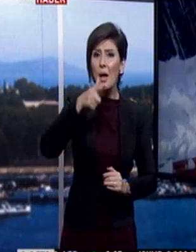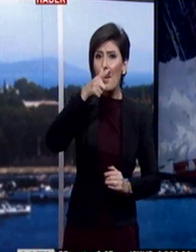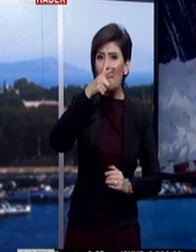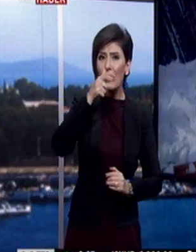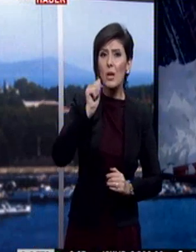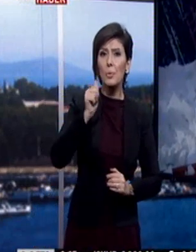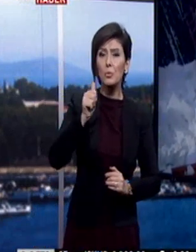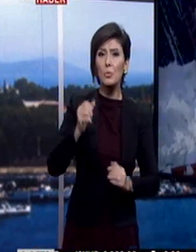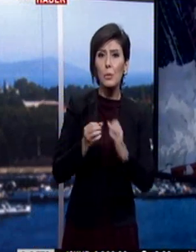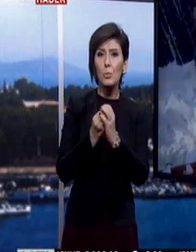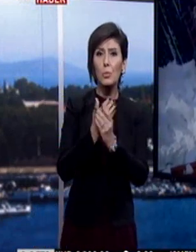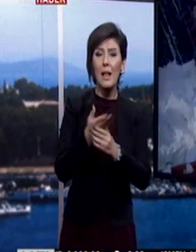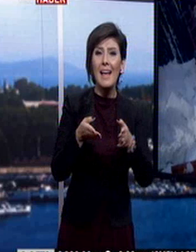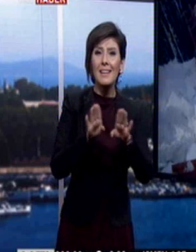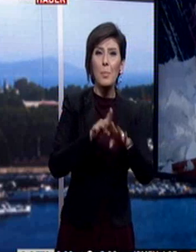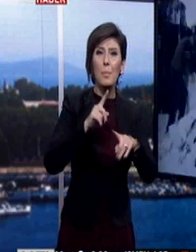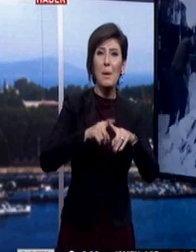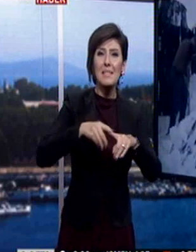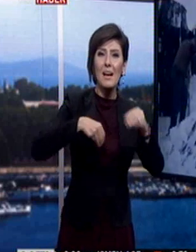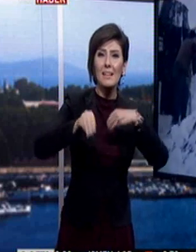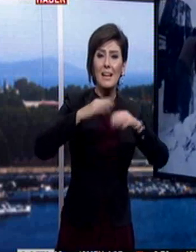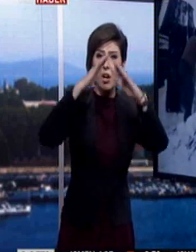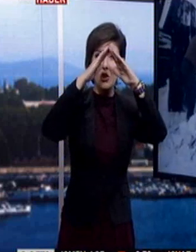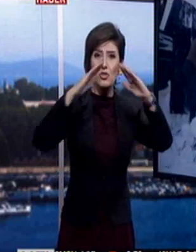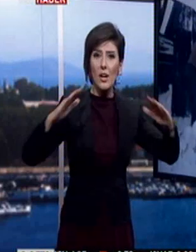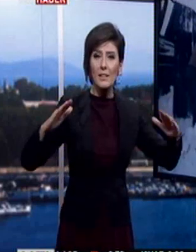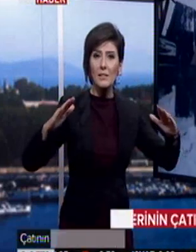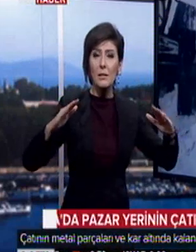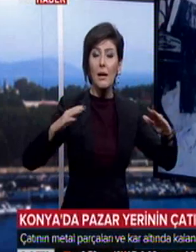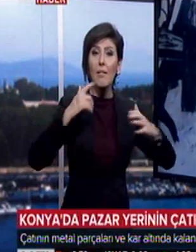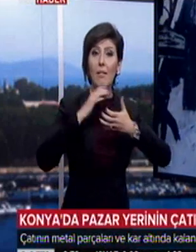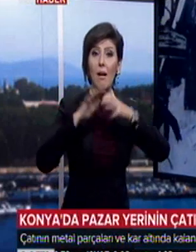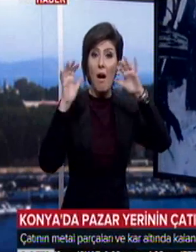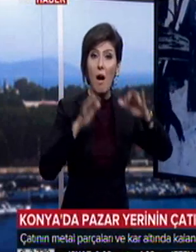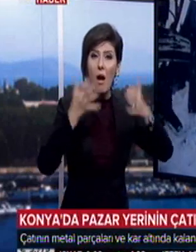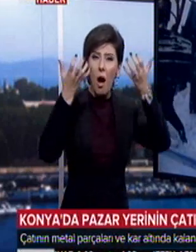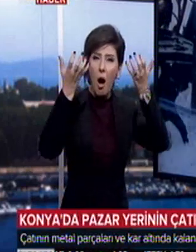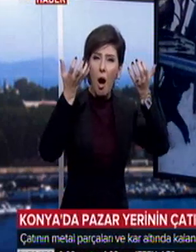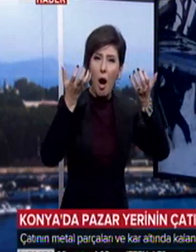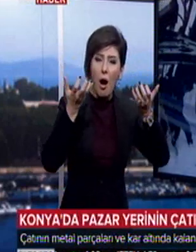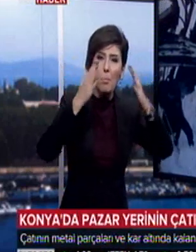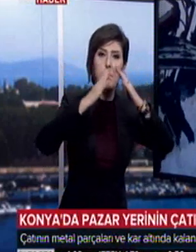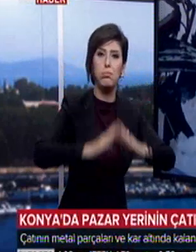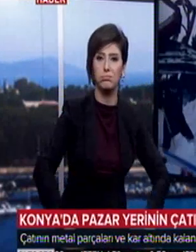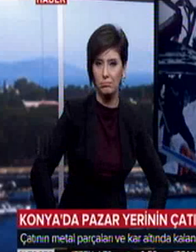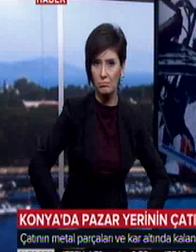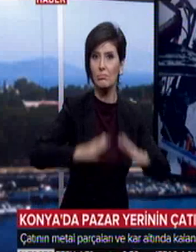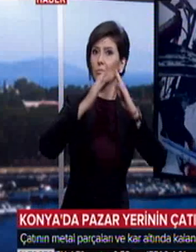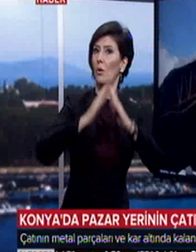perşembe günleri kurulan kapalı pazar yerinin çatısı biriken karın ağırlığına dayanamayarak çöktü. Çökme kapalı